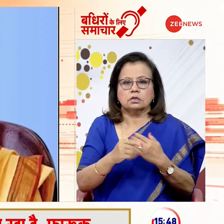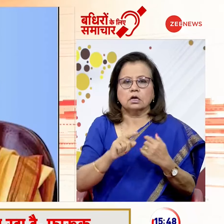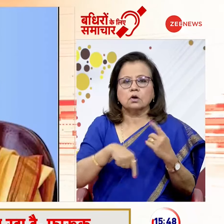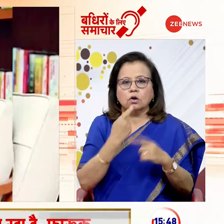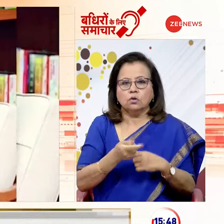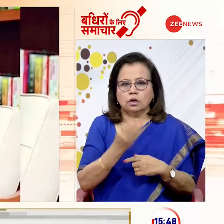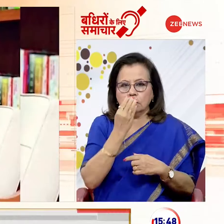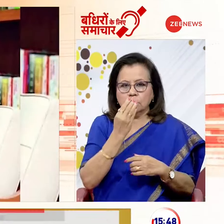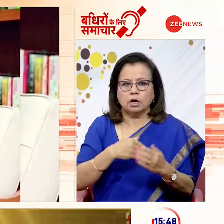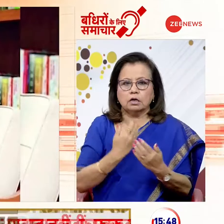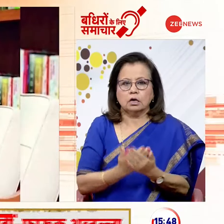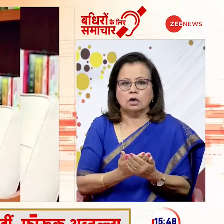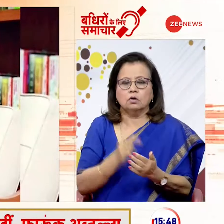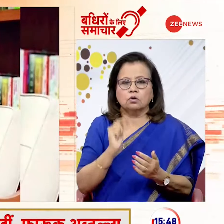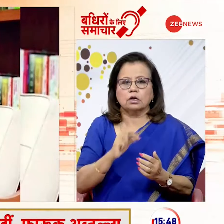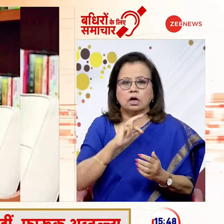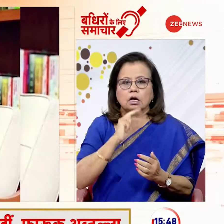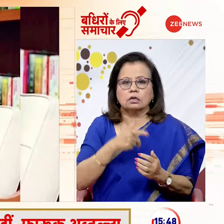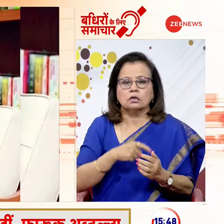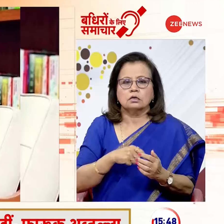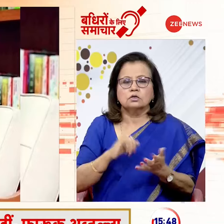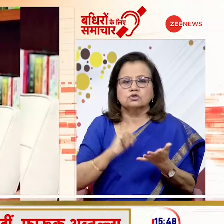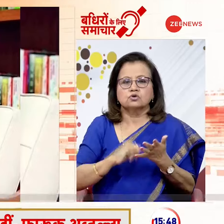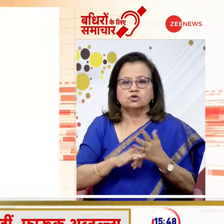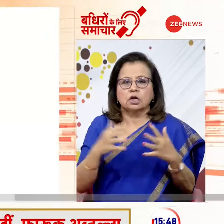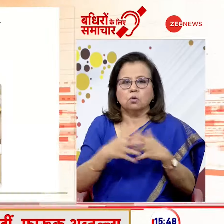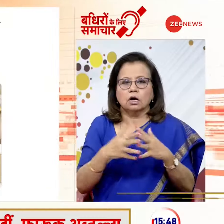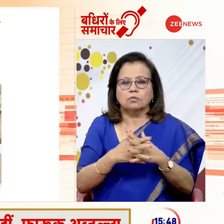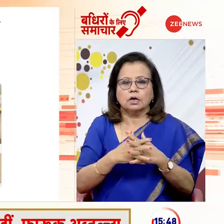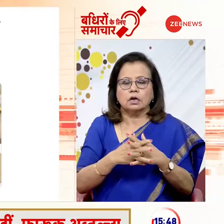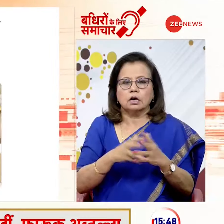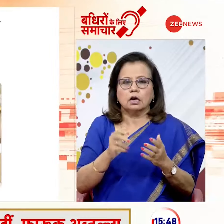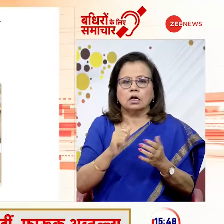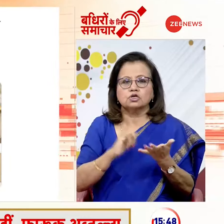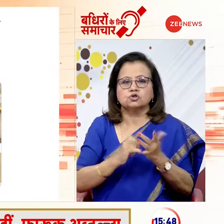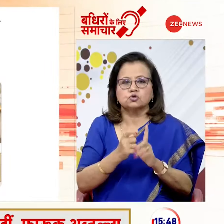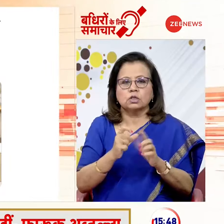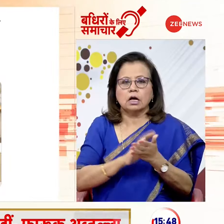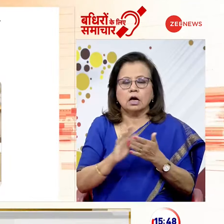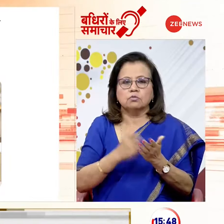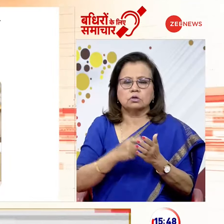लिए उन्हें बढ़ाई दी उन्होंने कहा कि सामाजिक काद्य में सुधा मूर्ती का अतुलिनी ये योगदान है